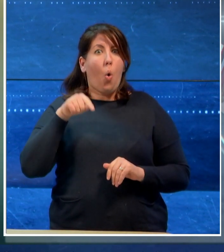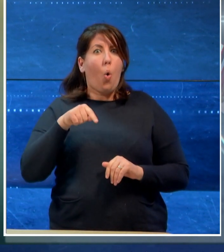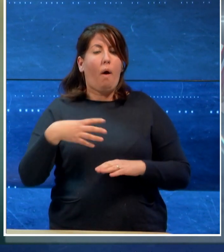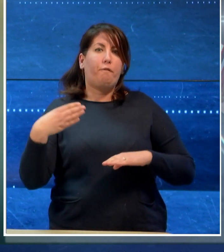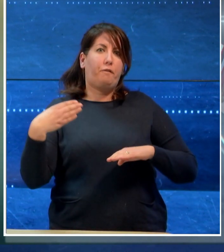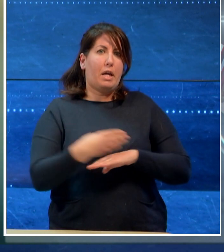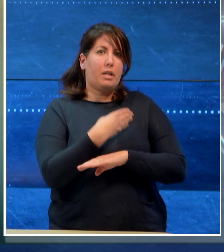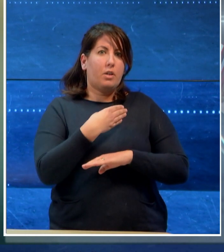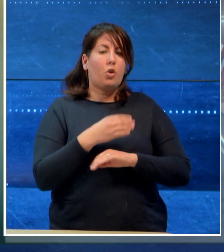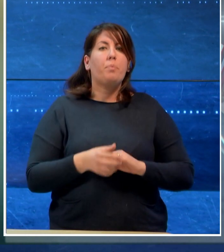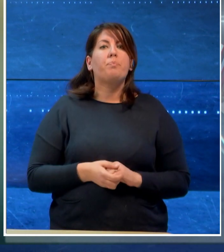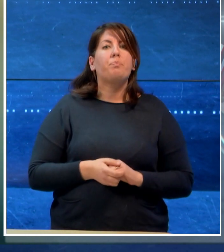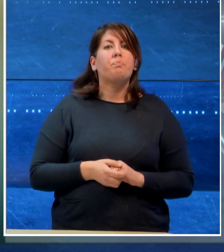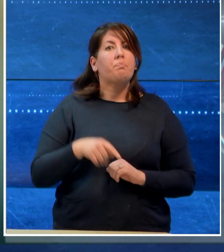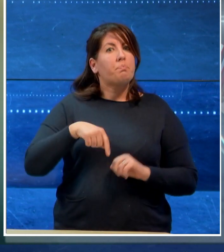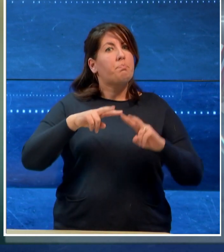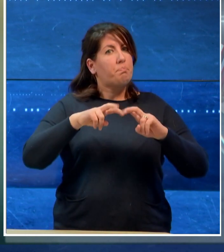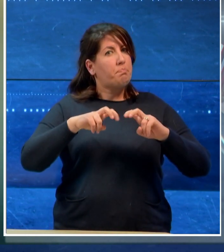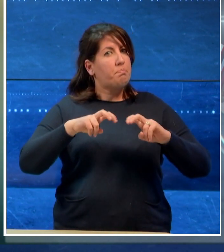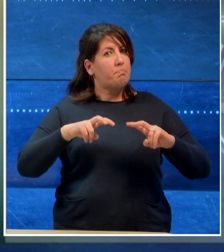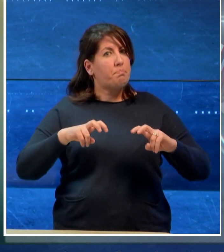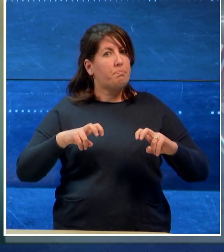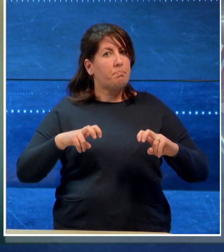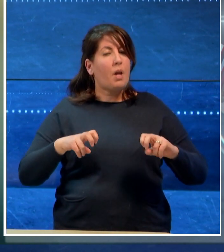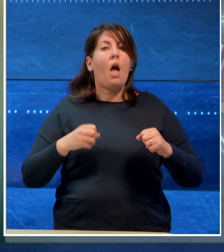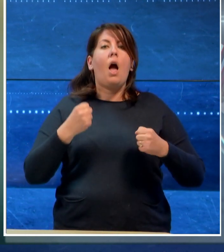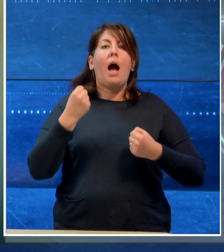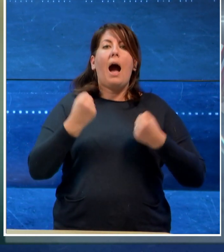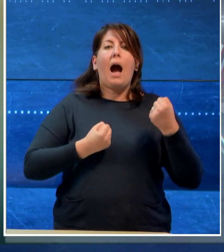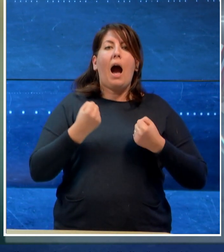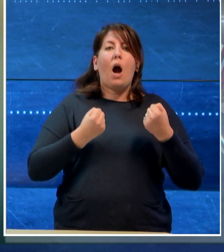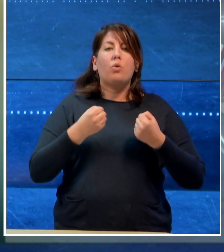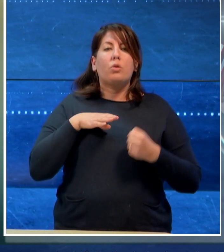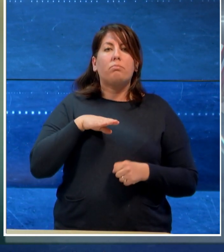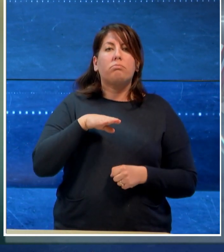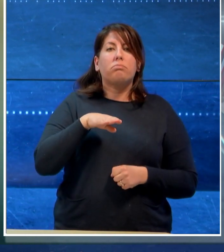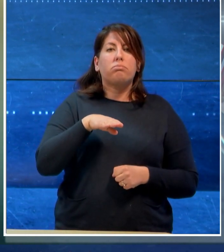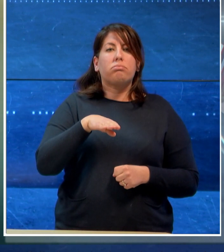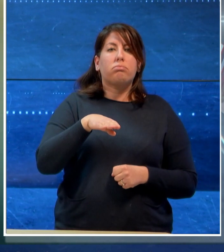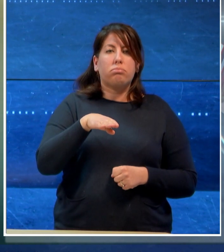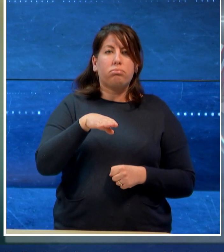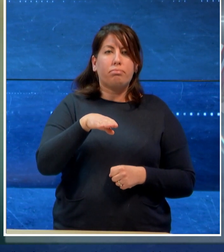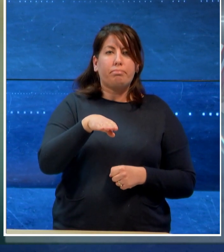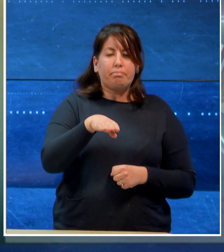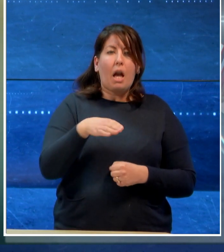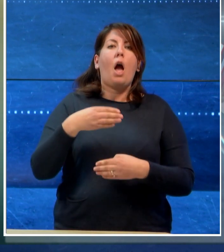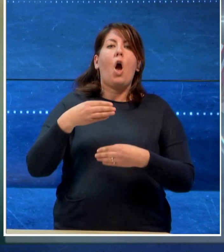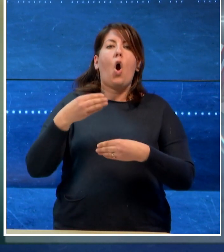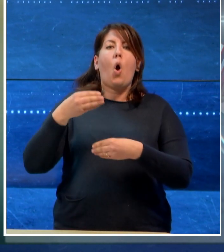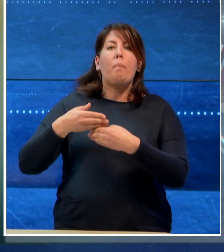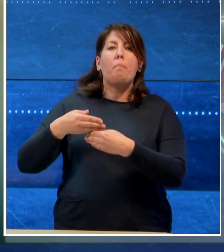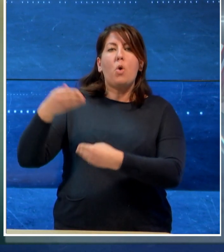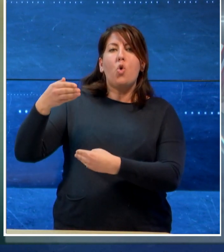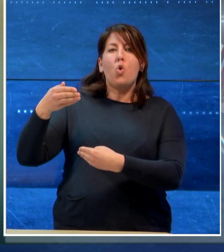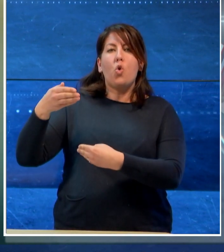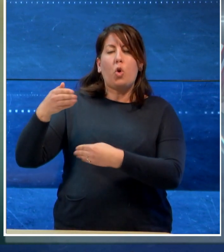'auto, per causa in corso di accertamento, è finita fuoristrada andando a schiantarsi contro il muro